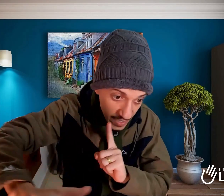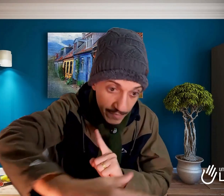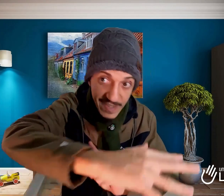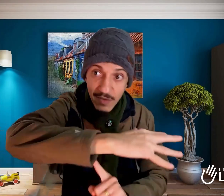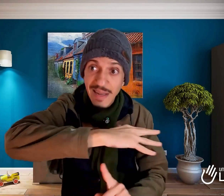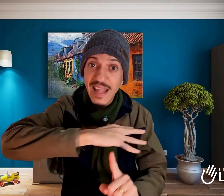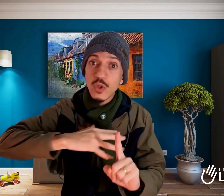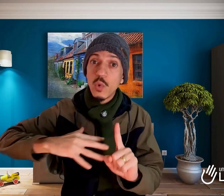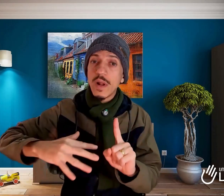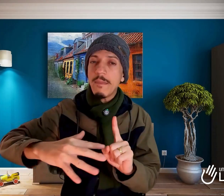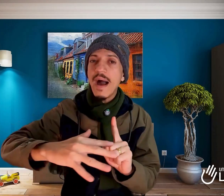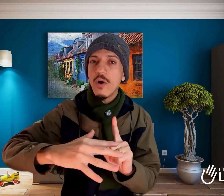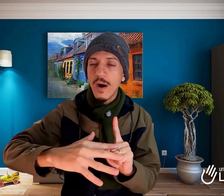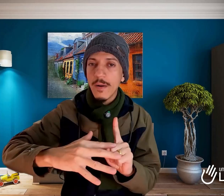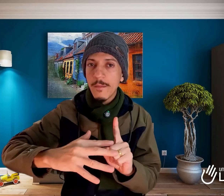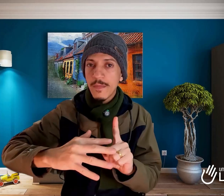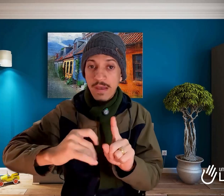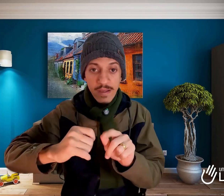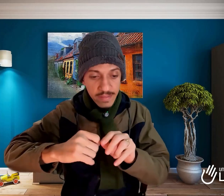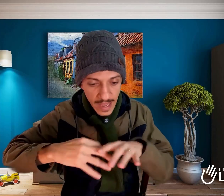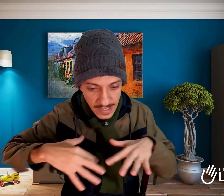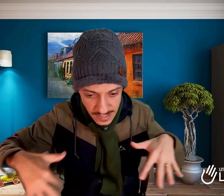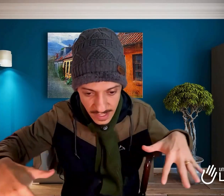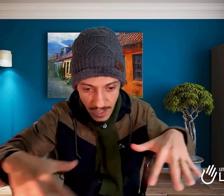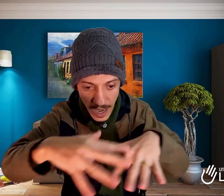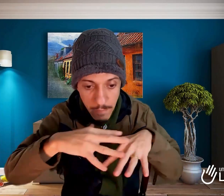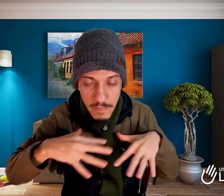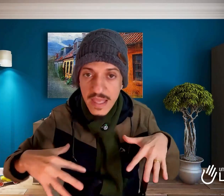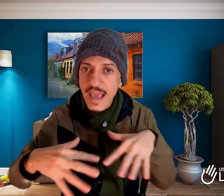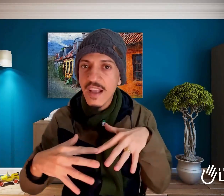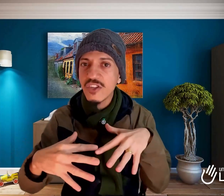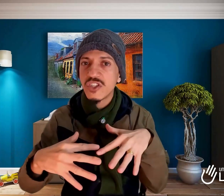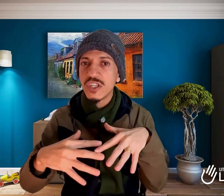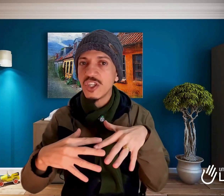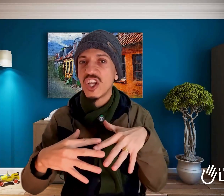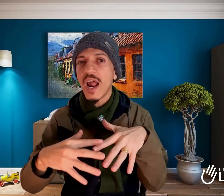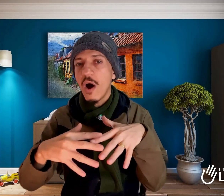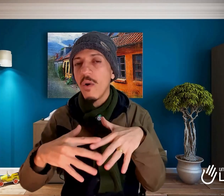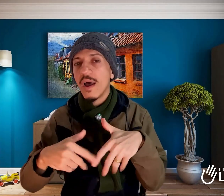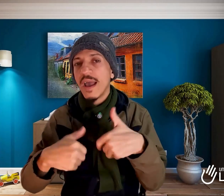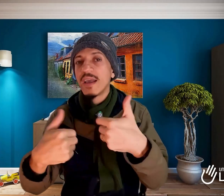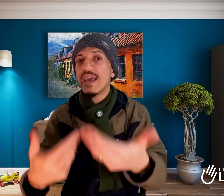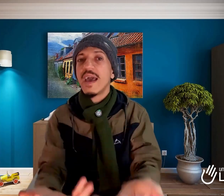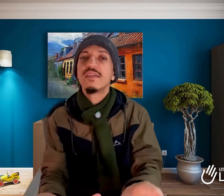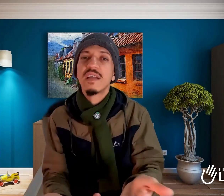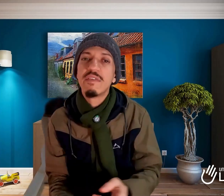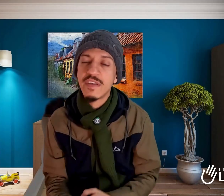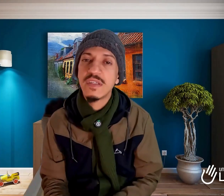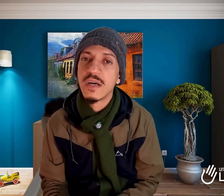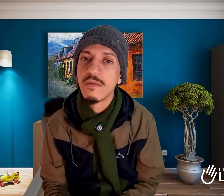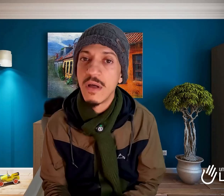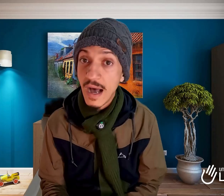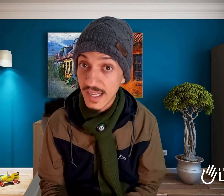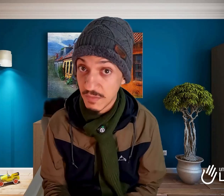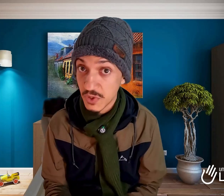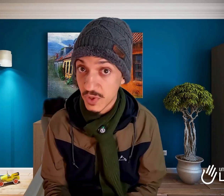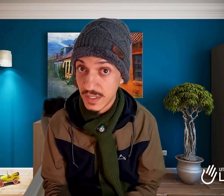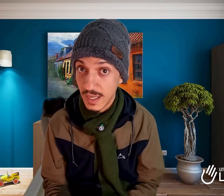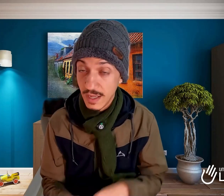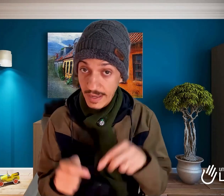fazer uma leitura maior desse ambiente geral em que ele está vivenciando as emoções dele, que